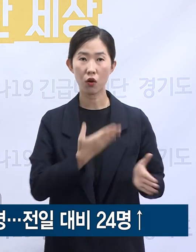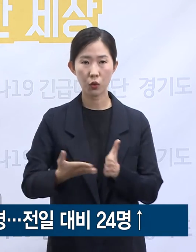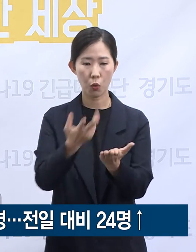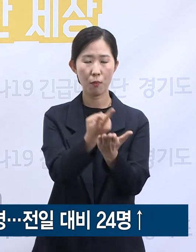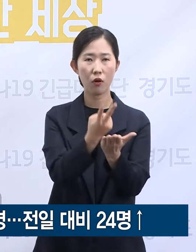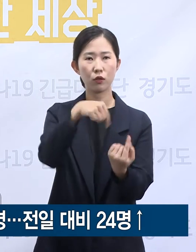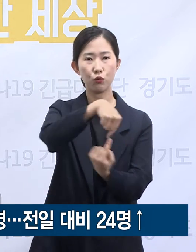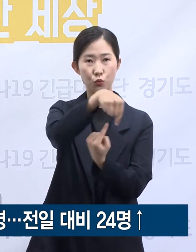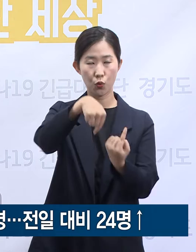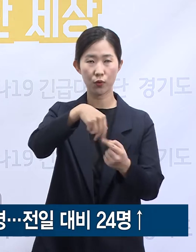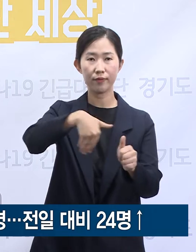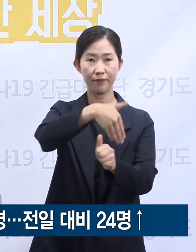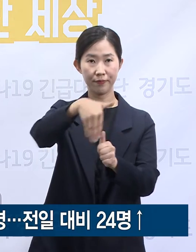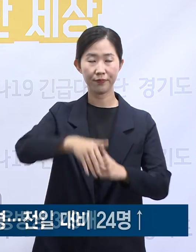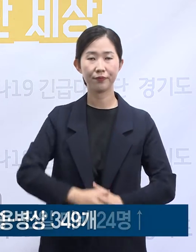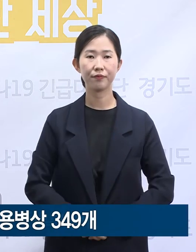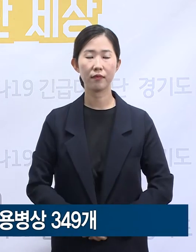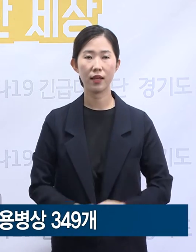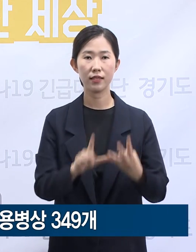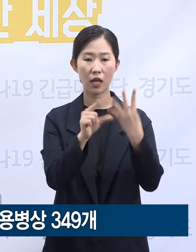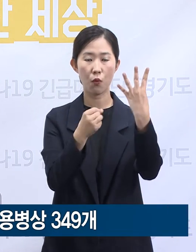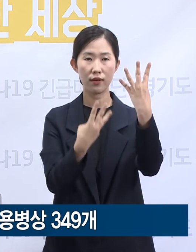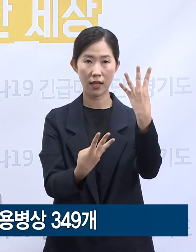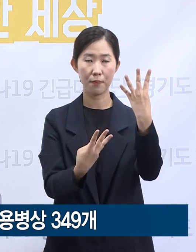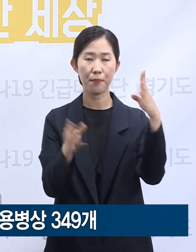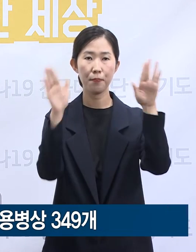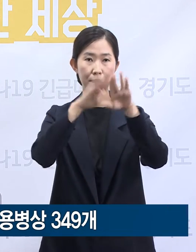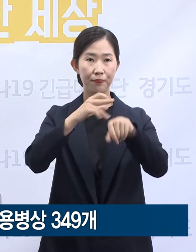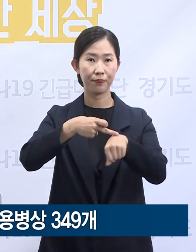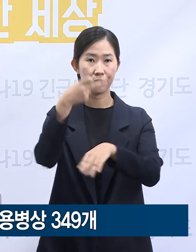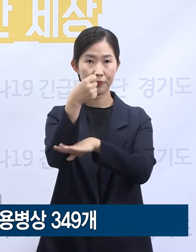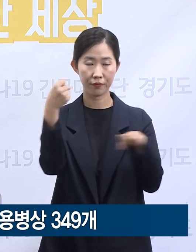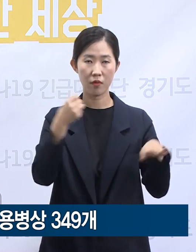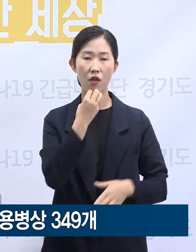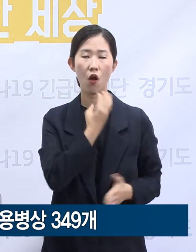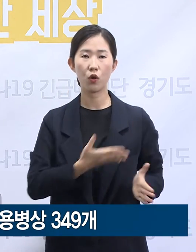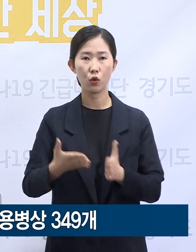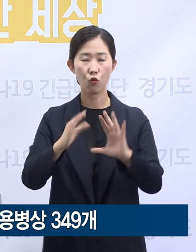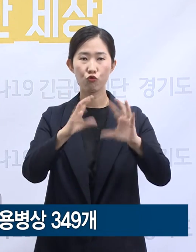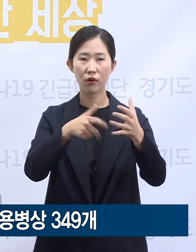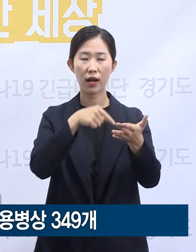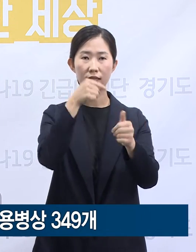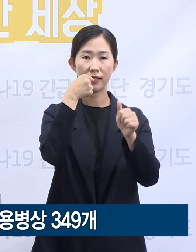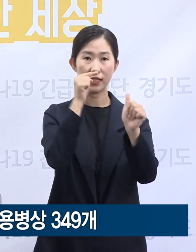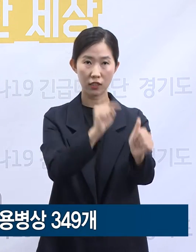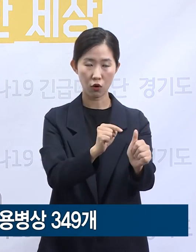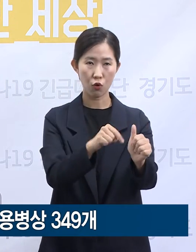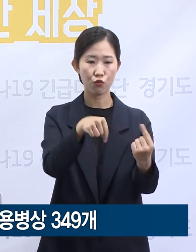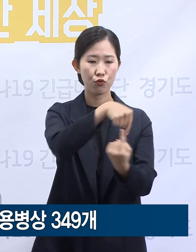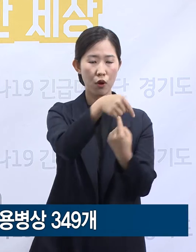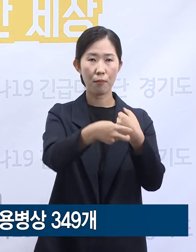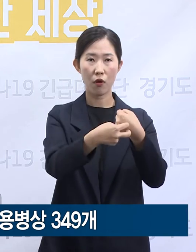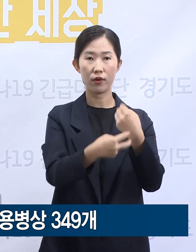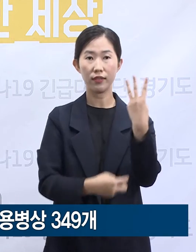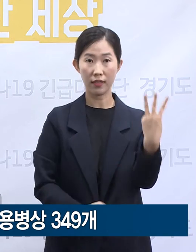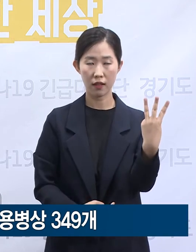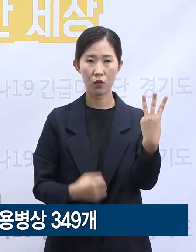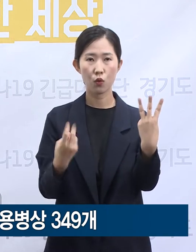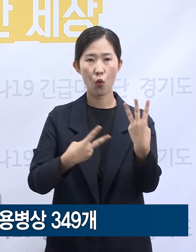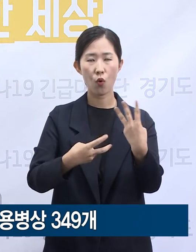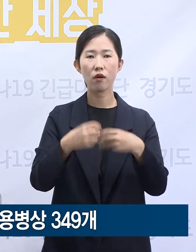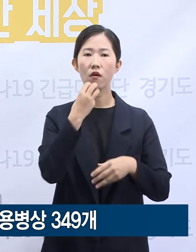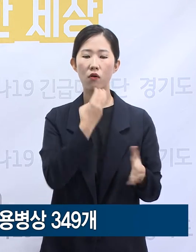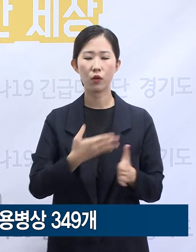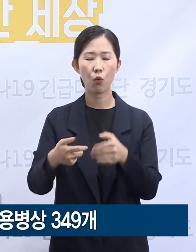운용 현황입니다. 4월 3일 0시 기준 경기도는 국가지정입원치료병상 운영병원 3곳, 경기도의료원